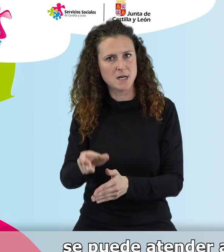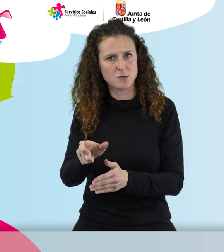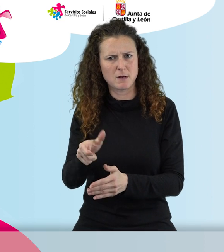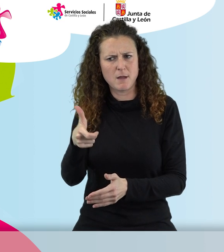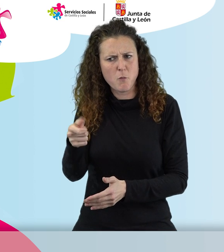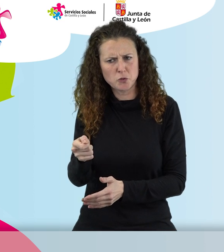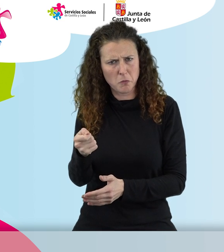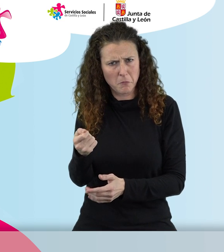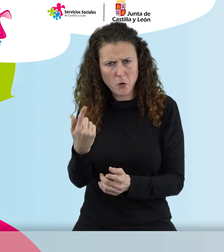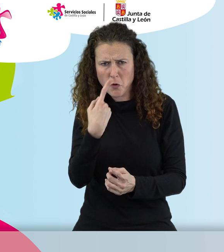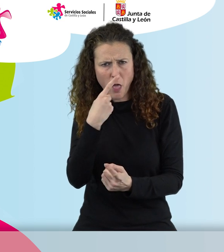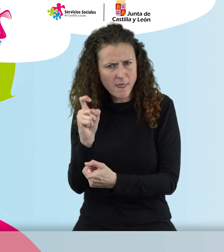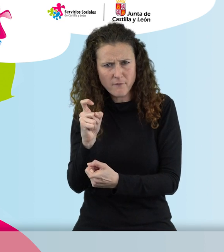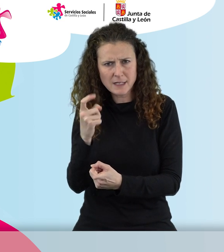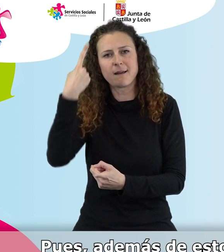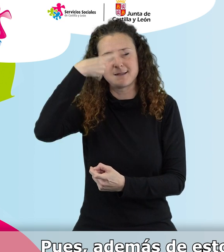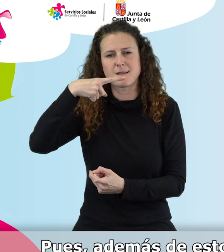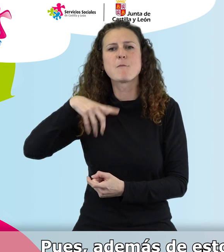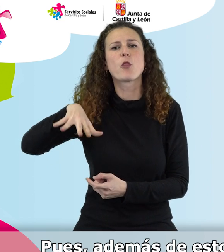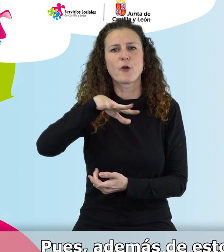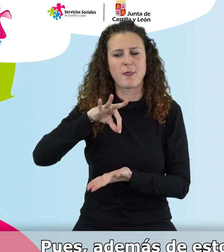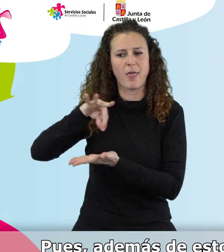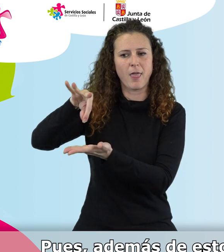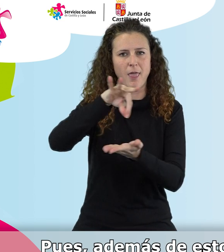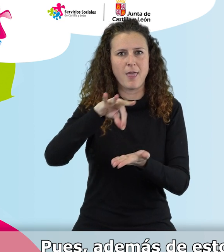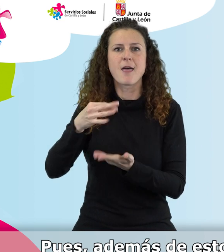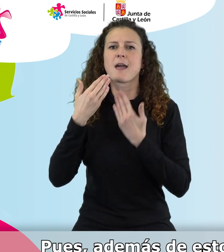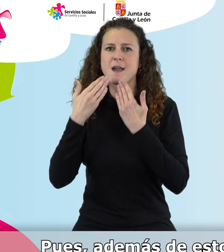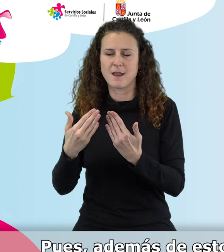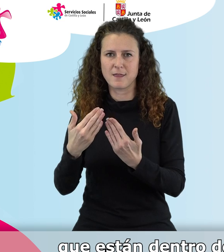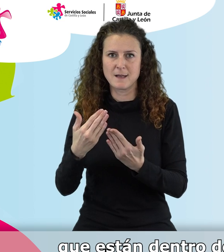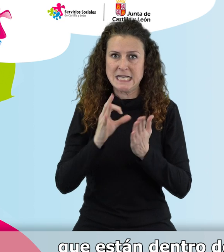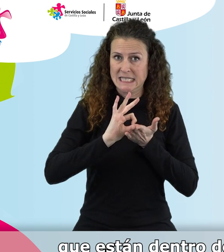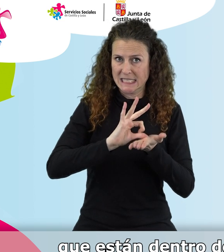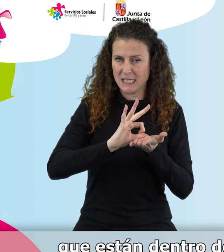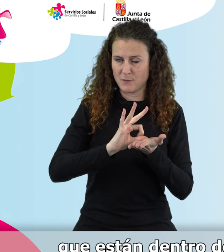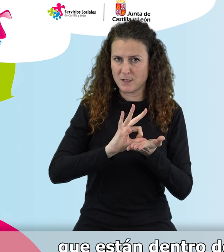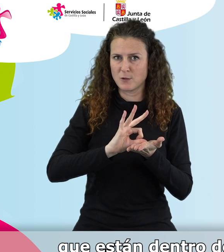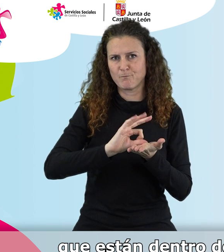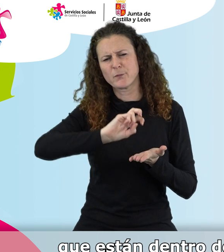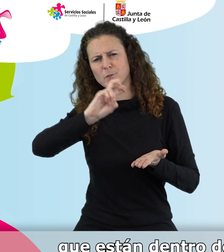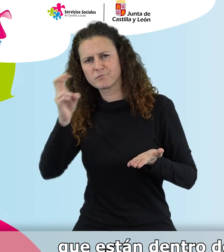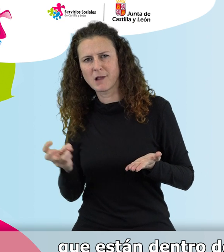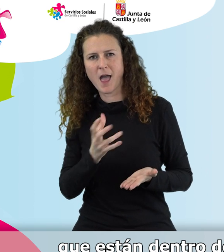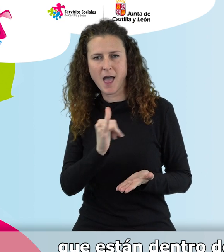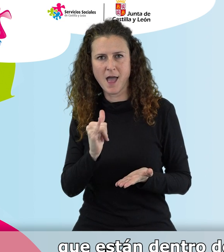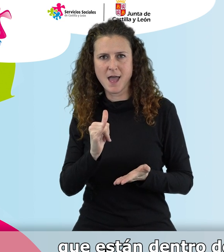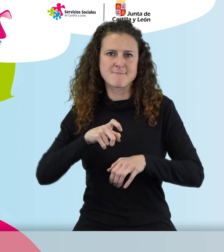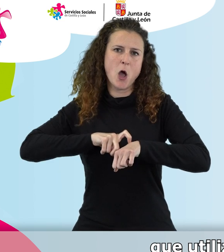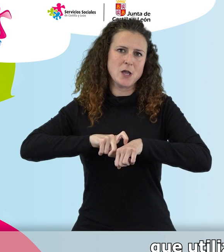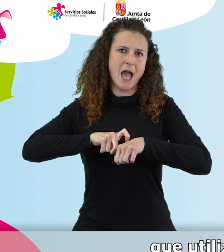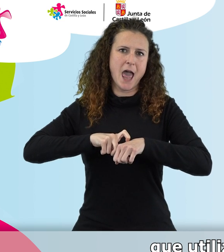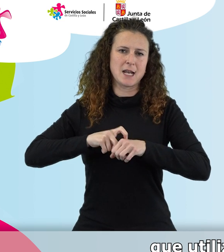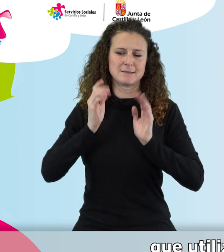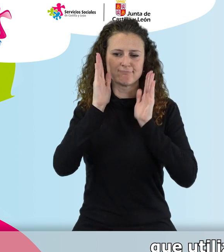pulsara el botón, porque vamos a saber dónde está. Pues además de estos dos servicios, tenemos otros que están dentro de ese carácter de teleasistencia